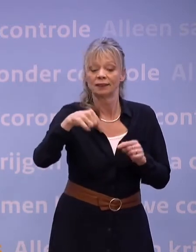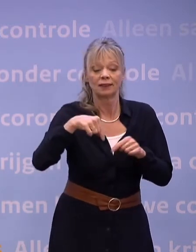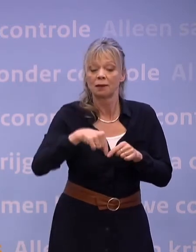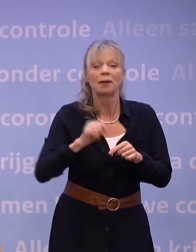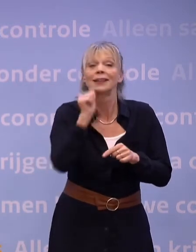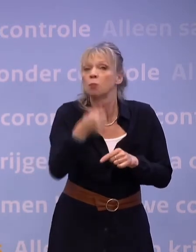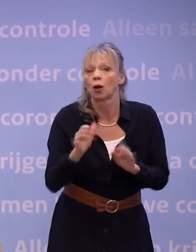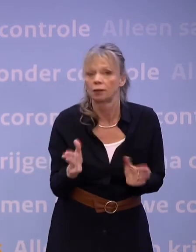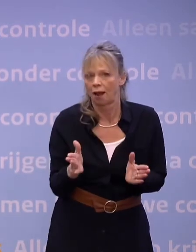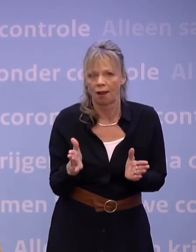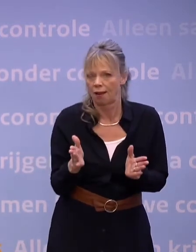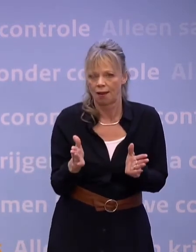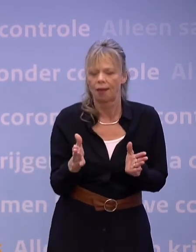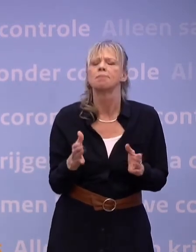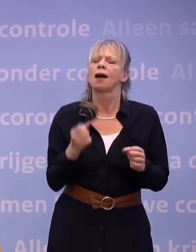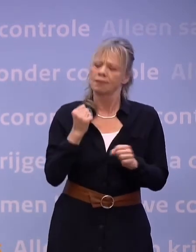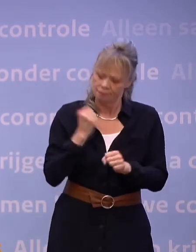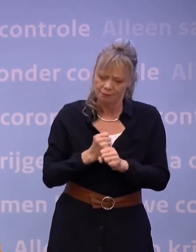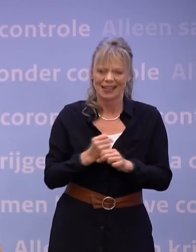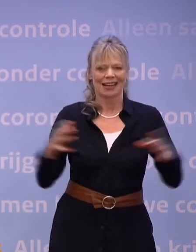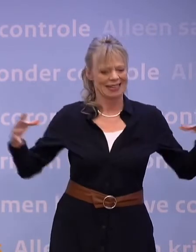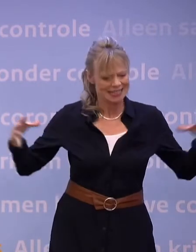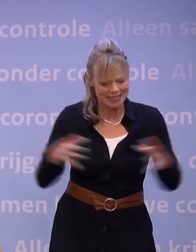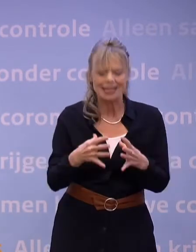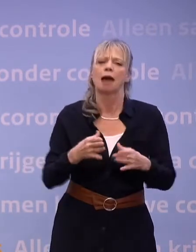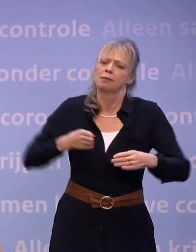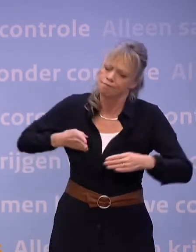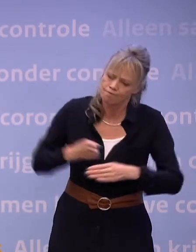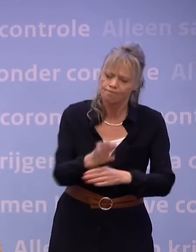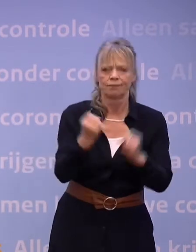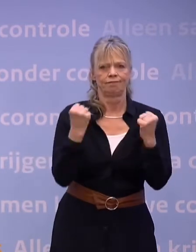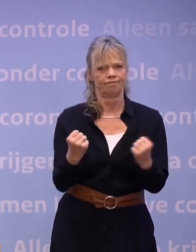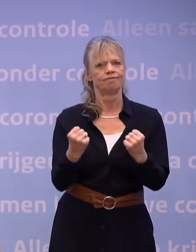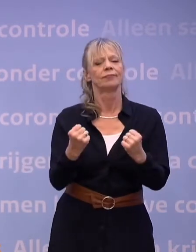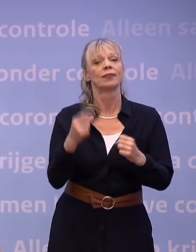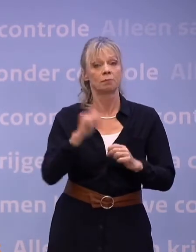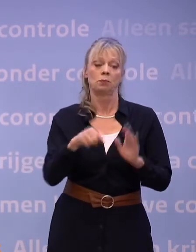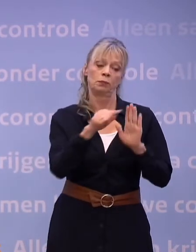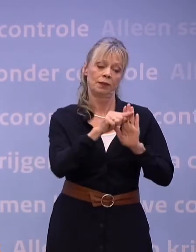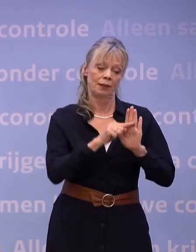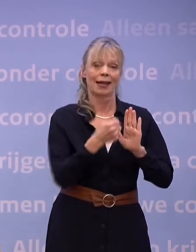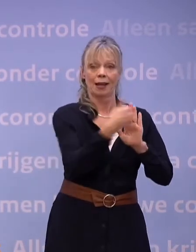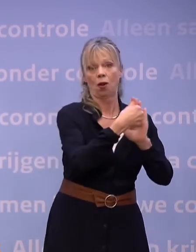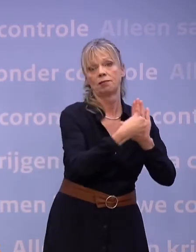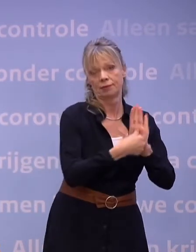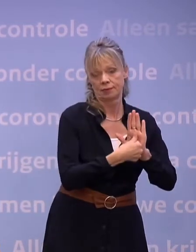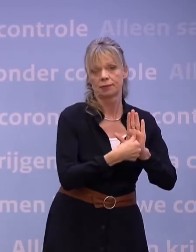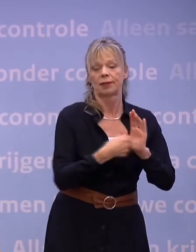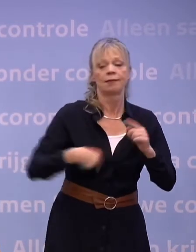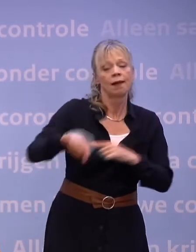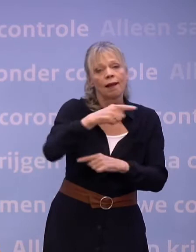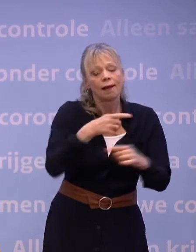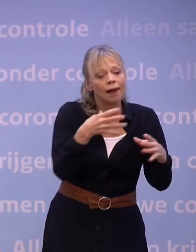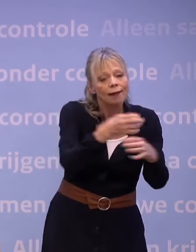maar we komen hier samen doorheen. Door ons aan de regels te blijven houden en door elkaar te blijven helpen